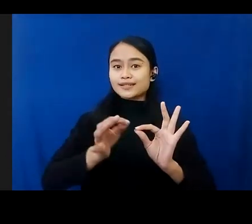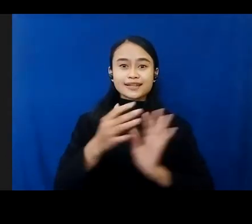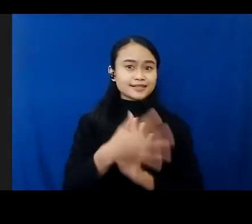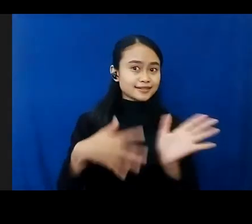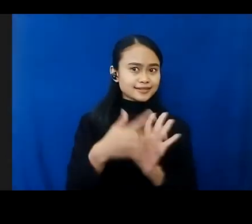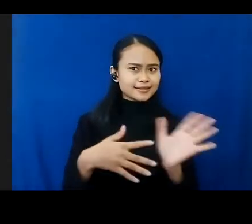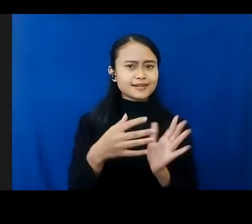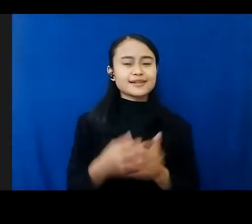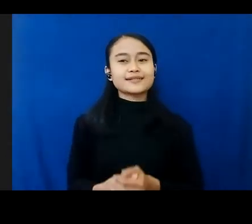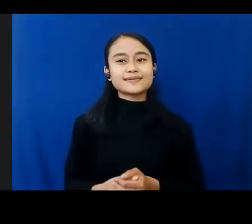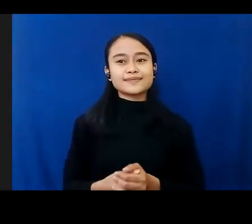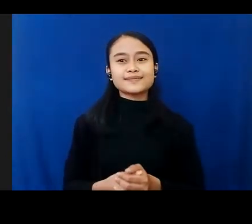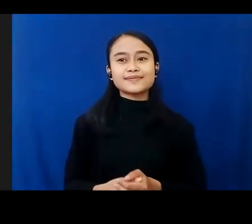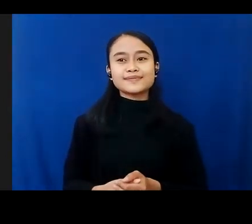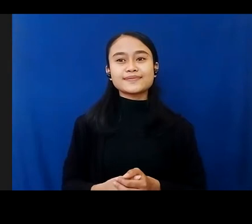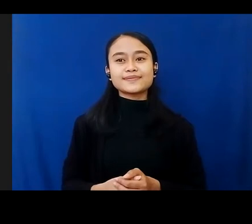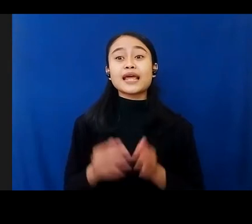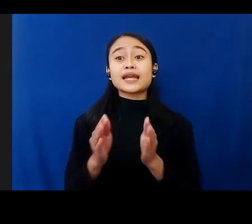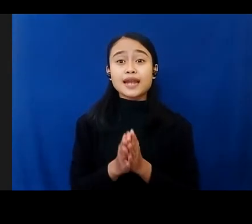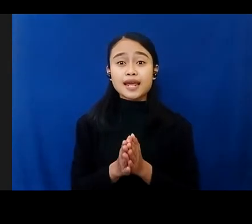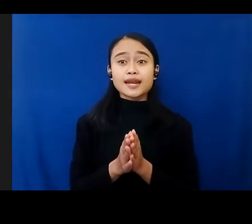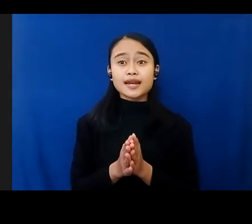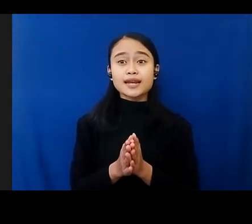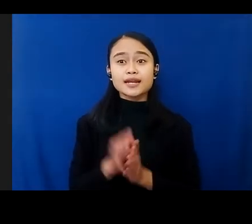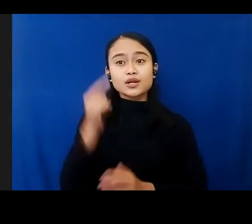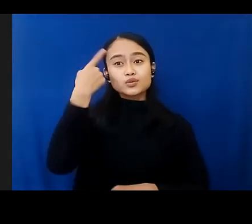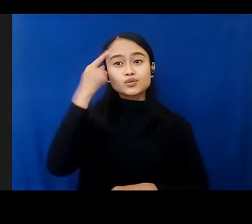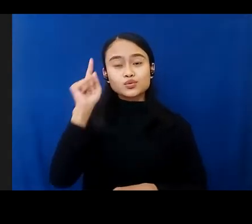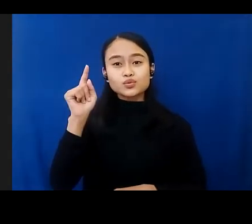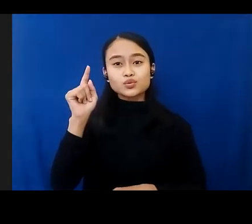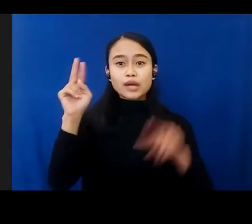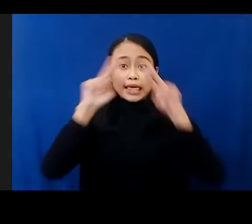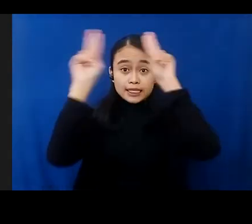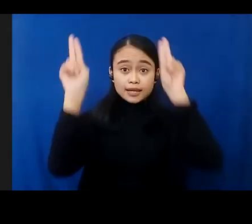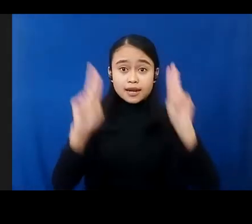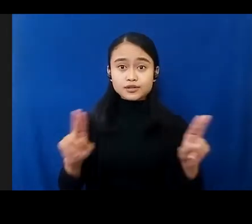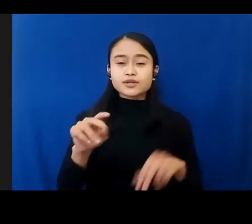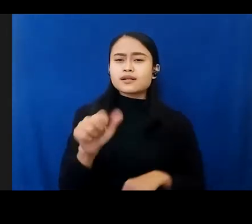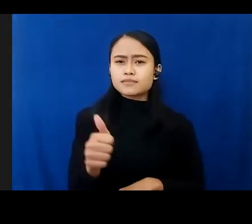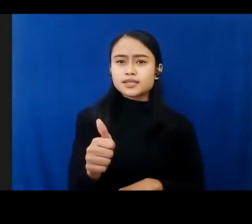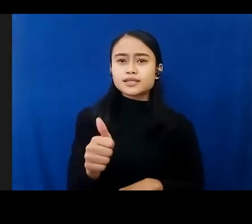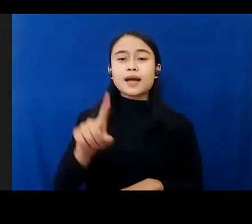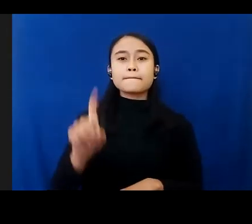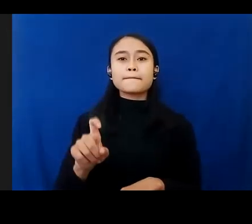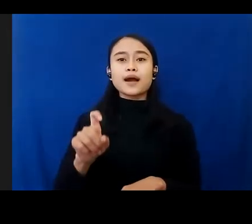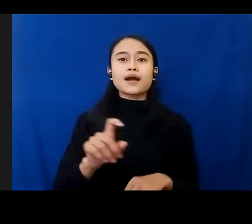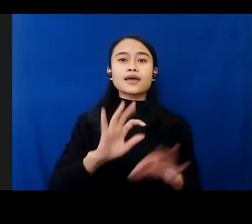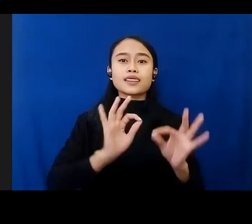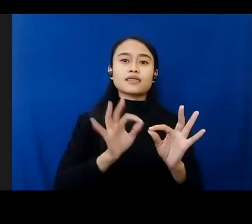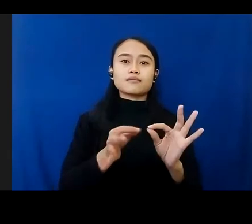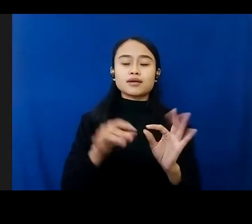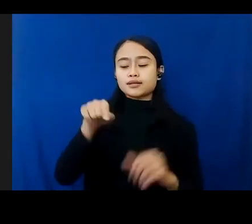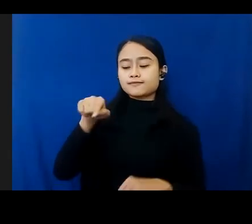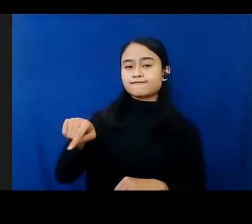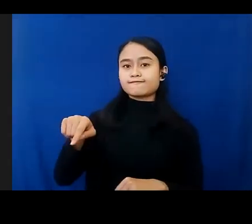acara berlangsung. Dan juga for international audience, please use the interpreter feature yang sudah juga